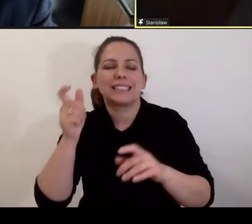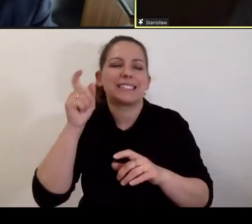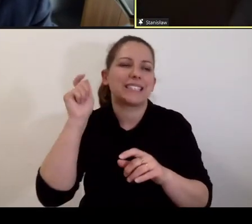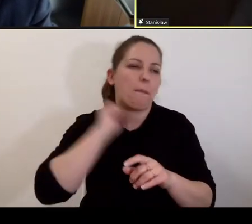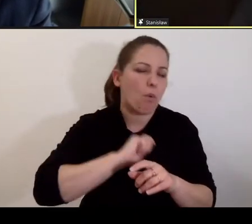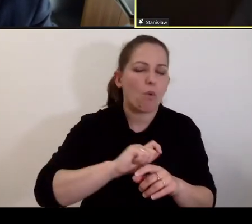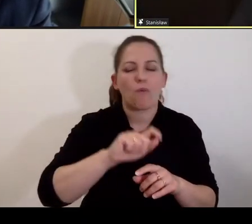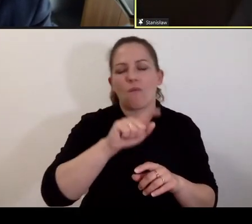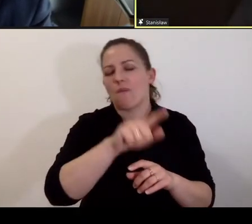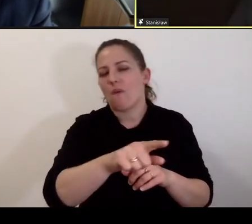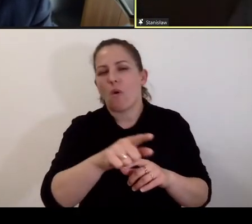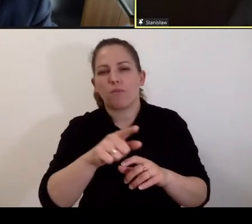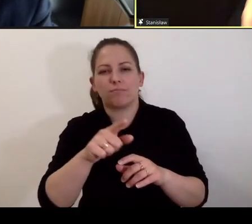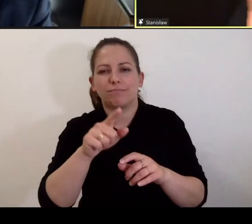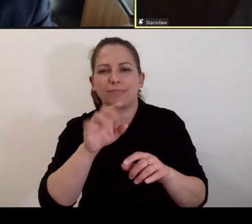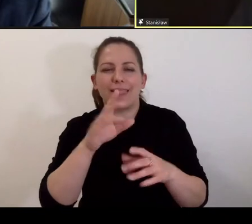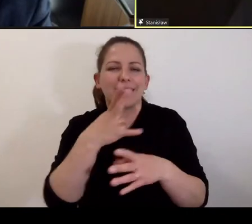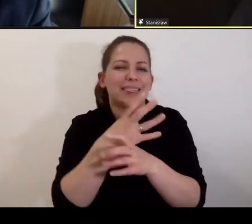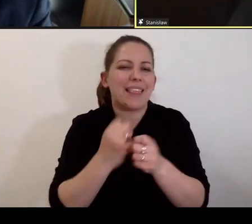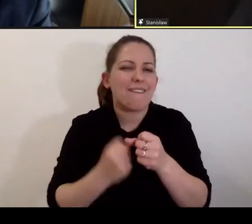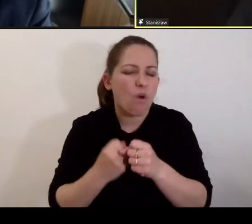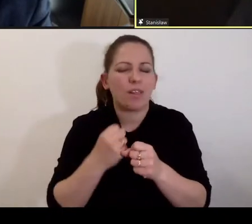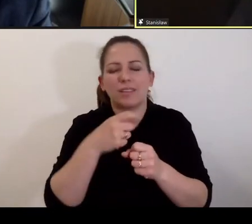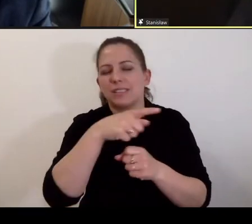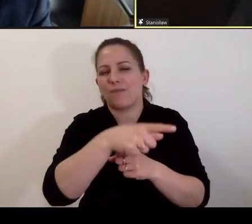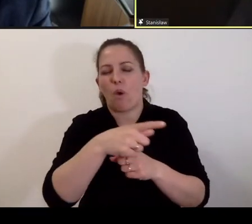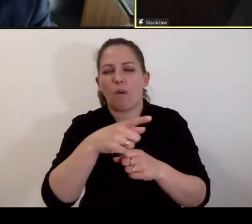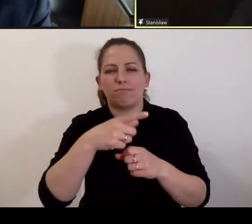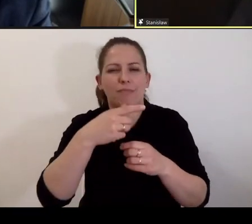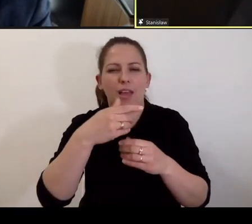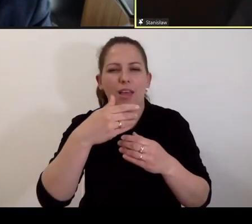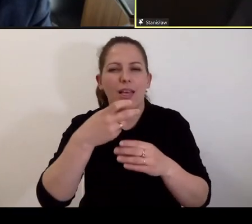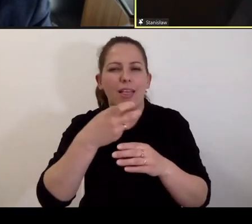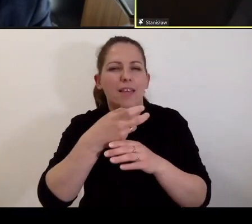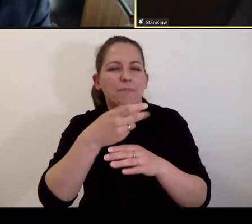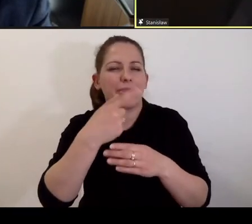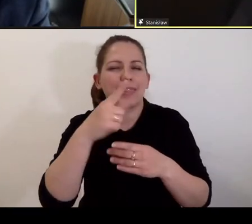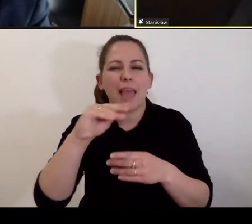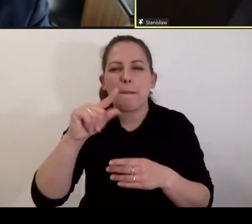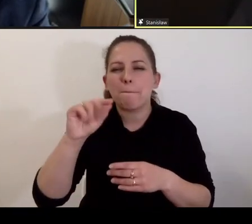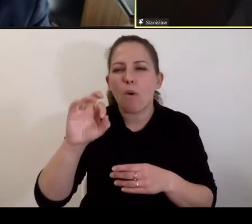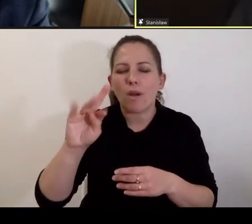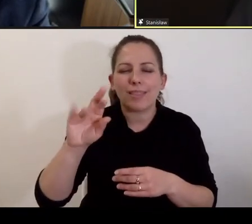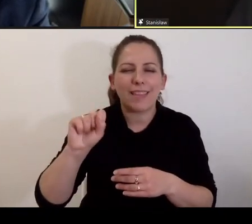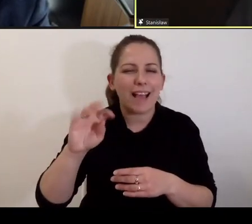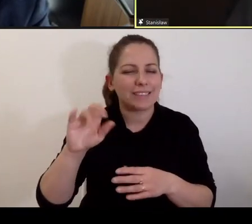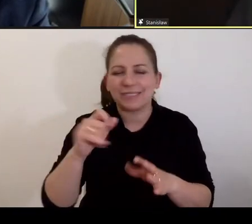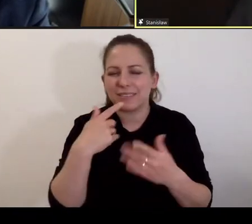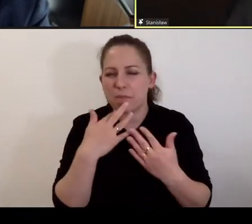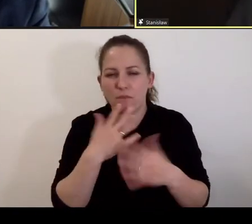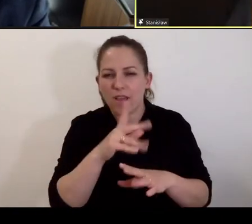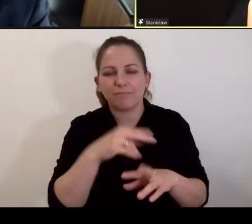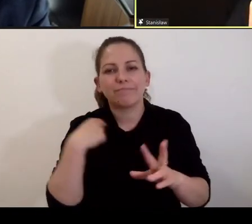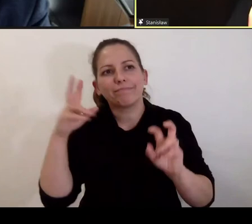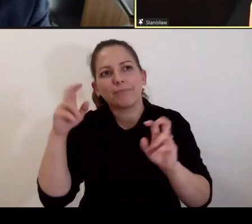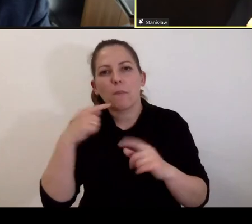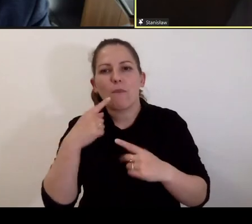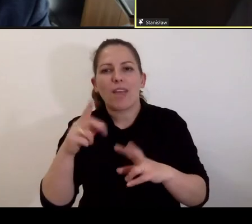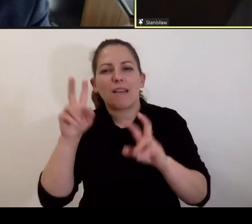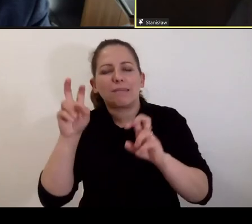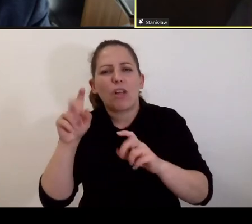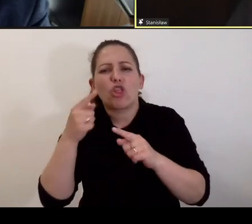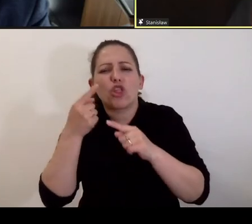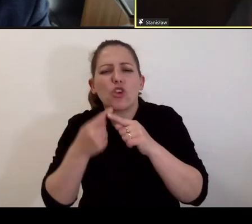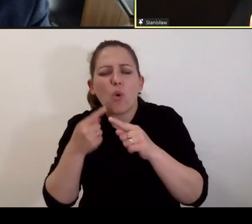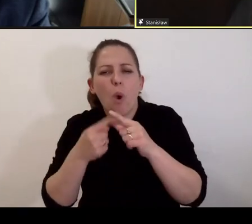eksterminacja, niewolnictwo, deportacje, chodzi o te takie w cudzysłowie znowu drobniejsze,